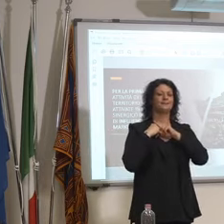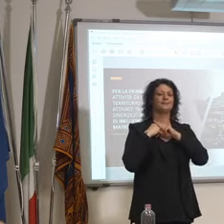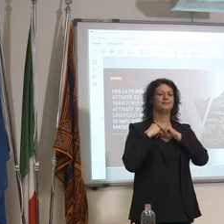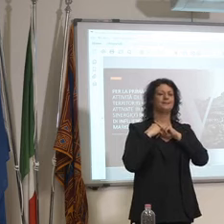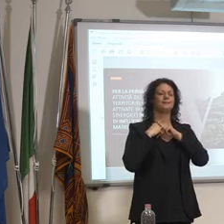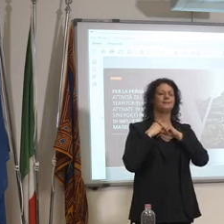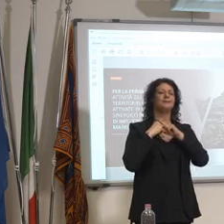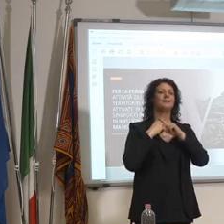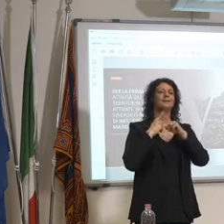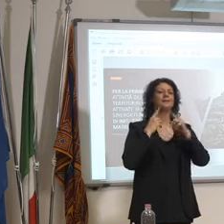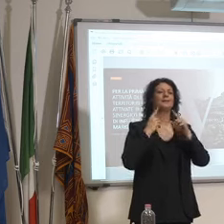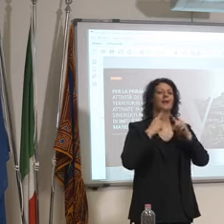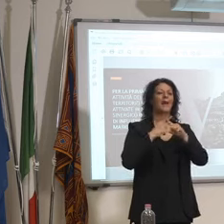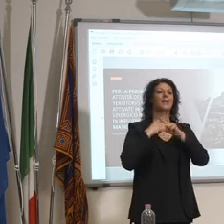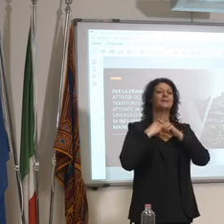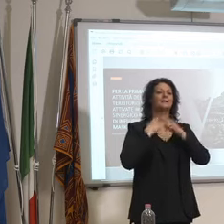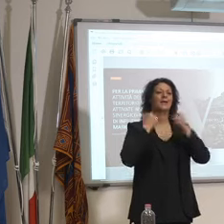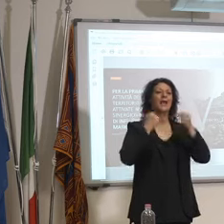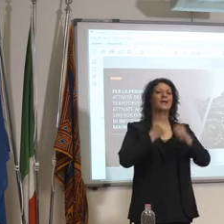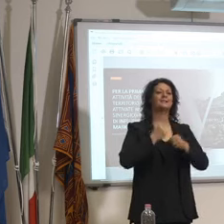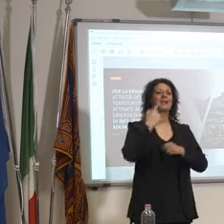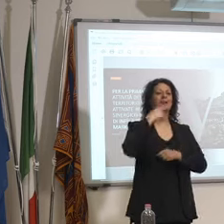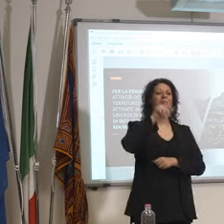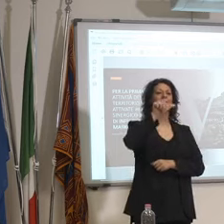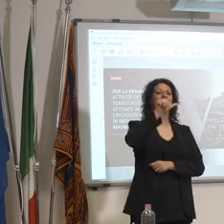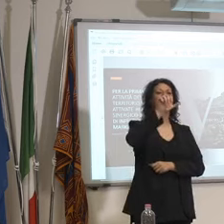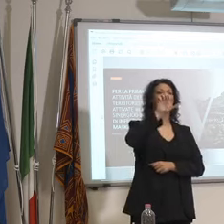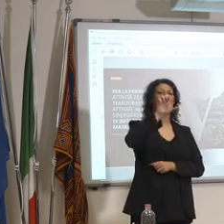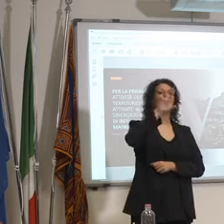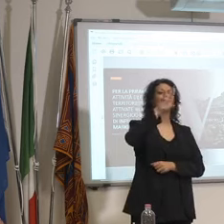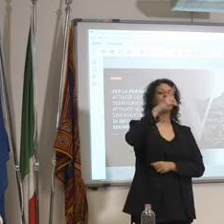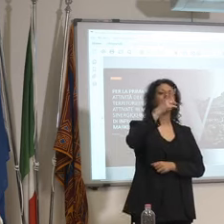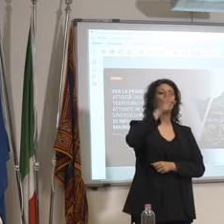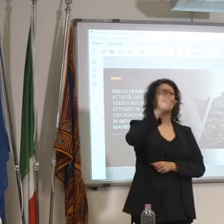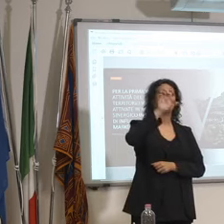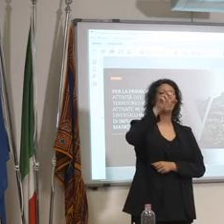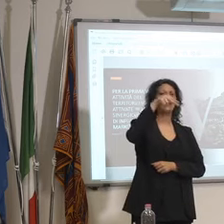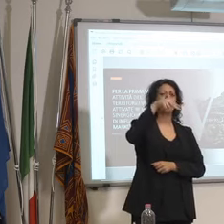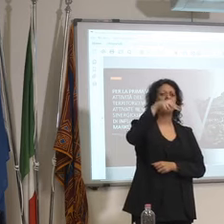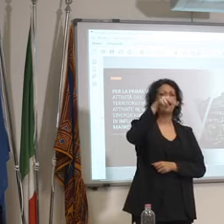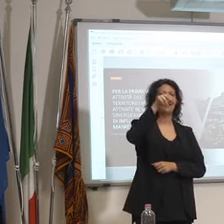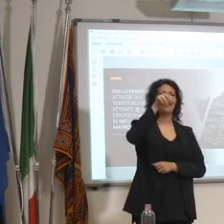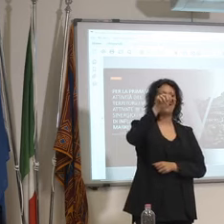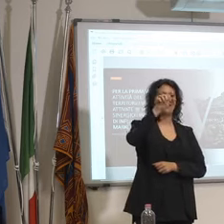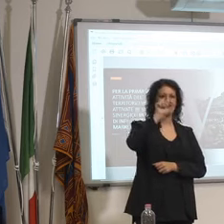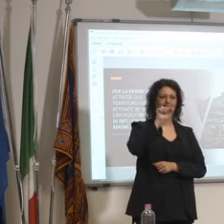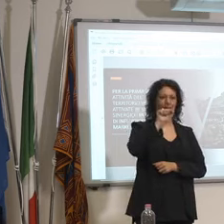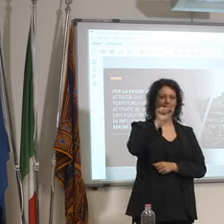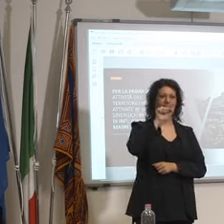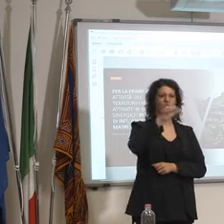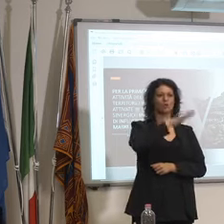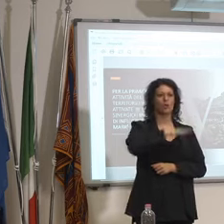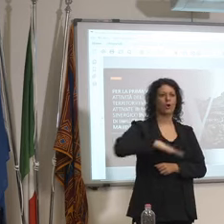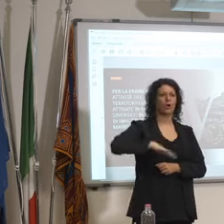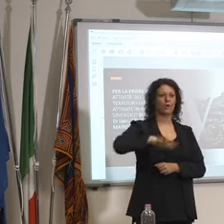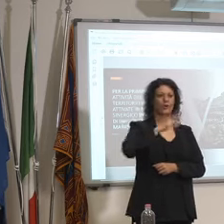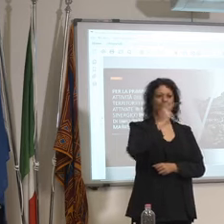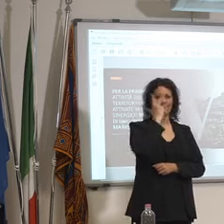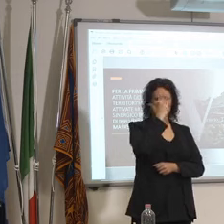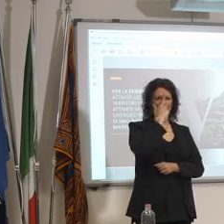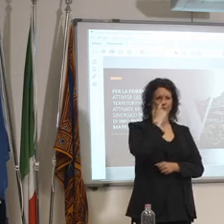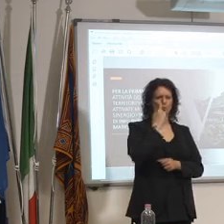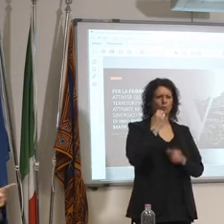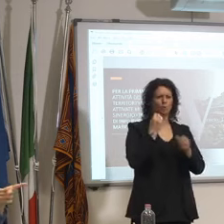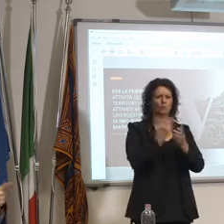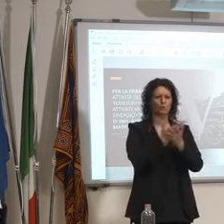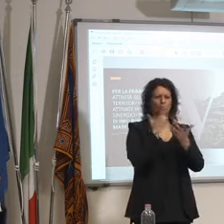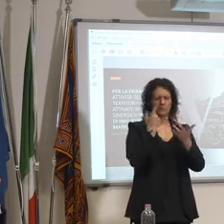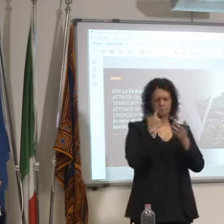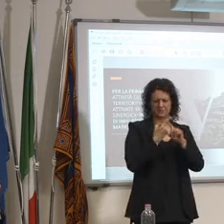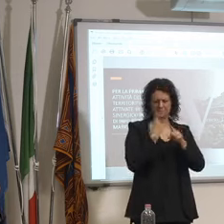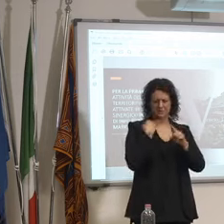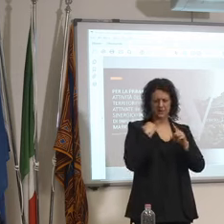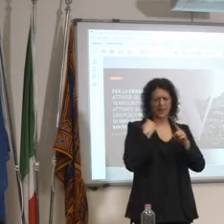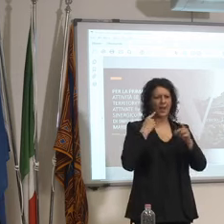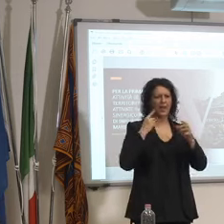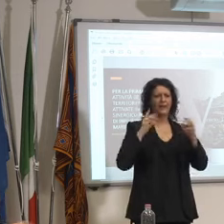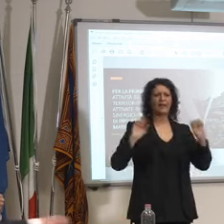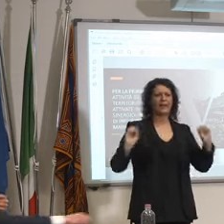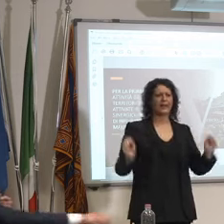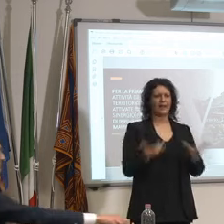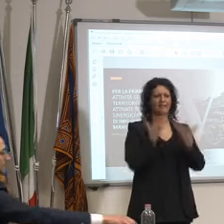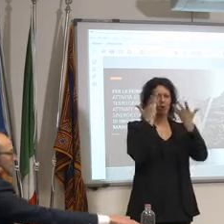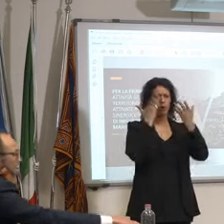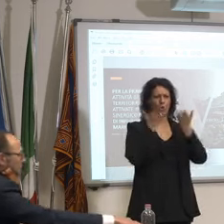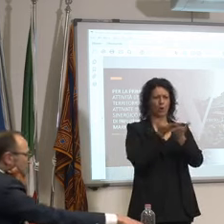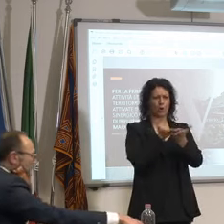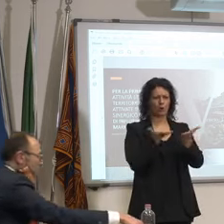una persona positiva e il tema c'è stata una mezza di soprezione ieri era per capire che orientamento dovrebbe